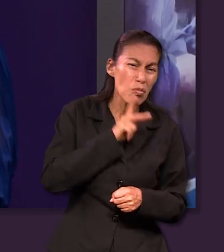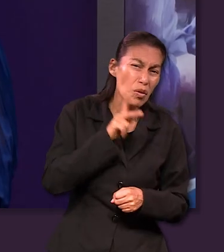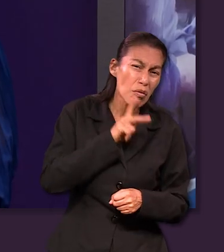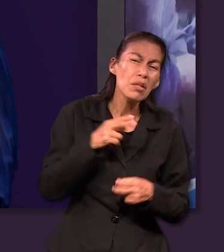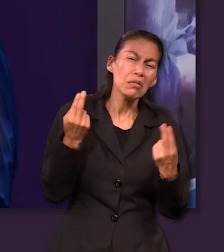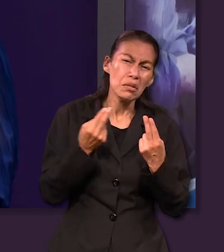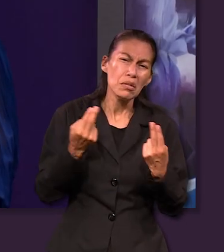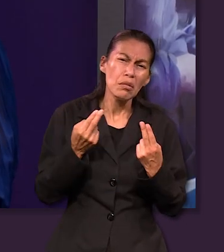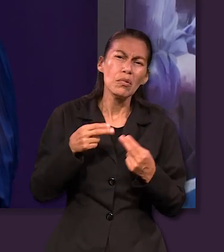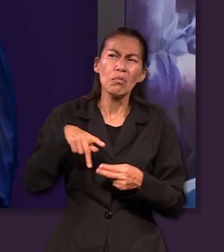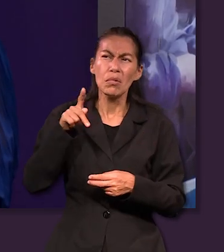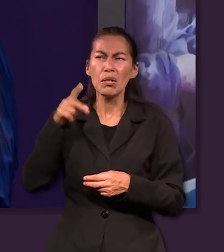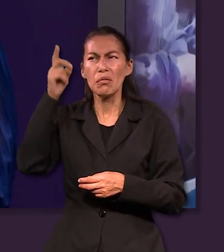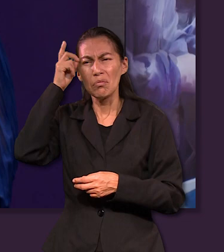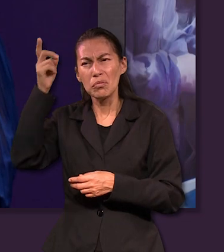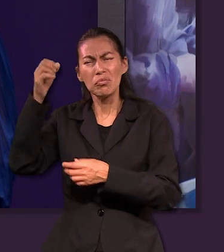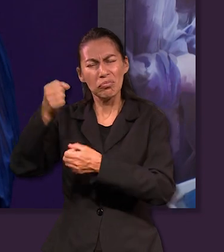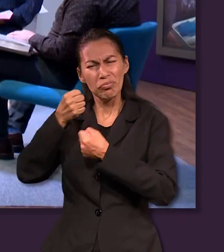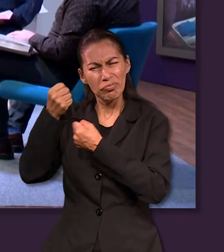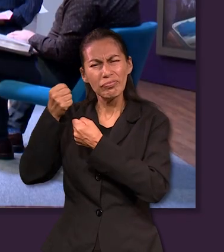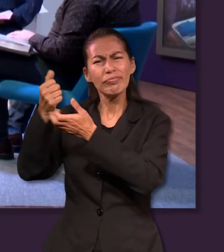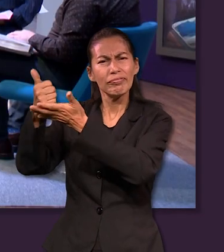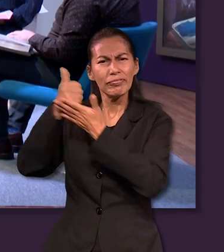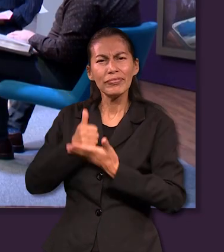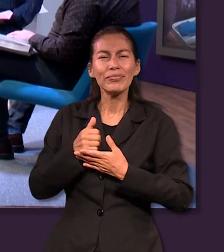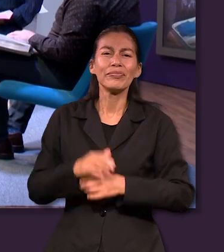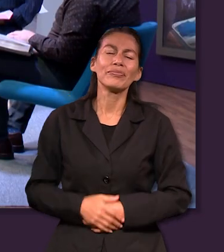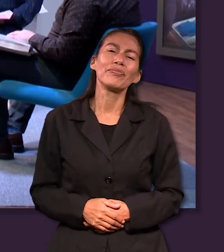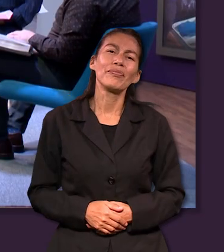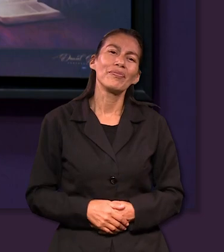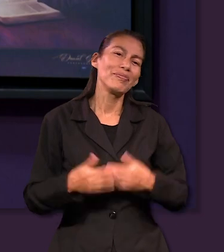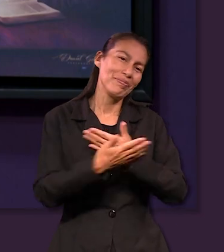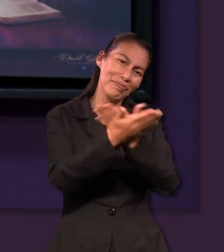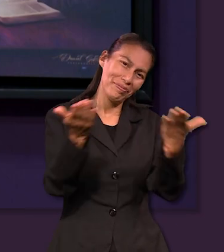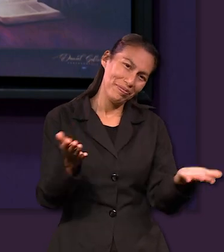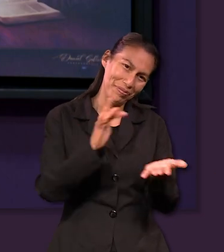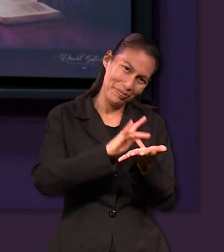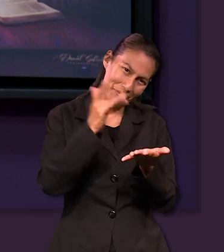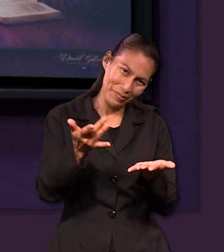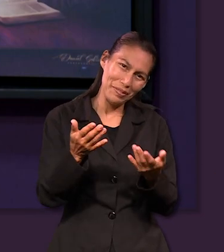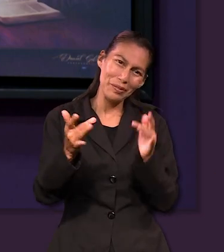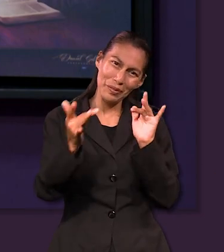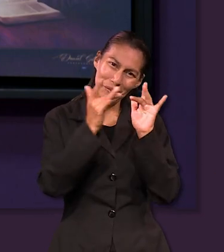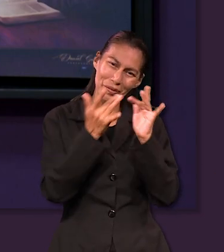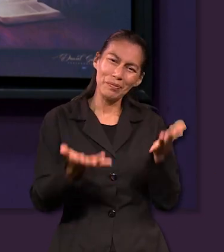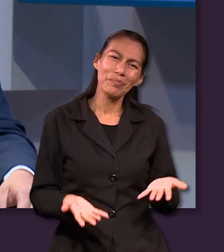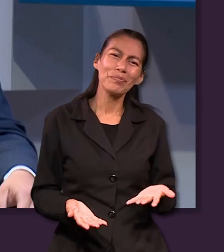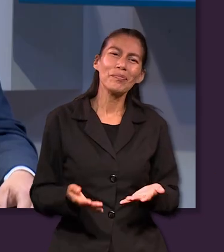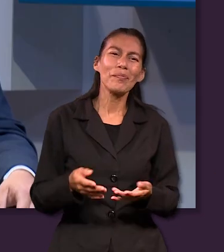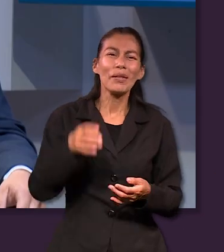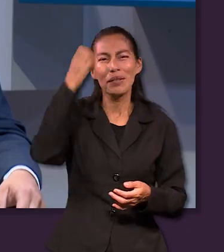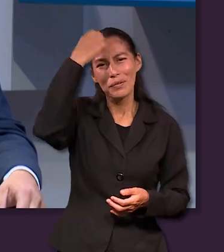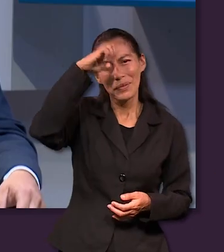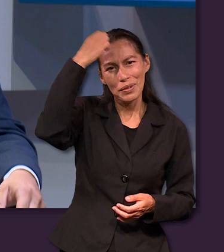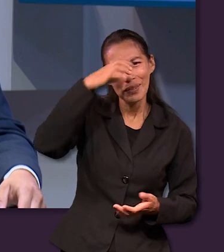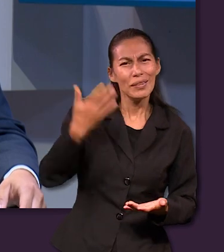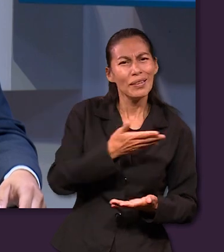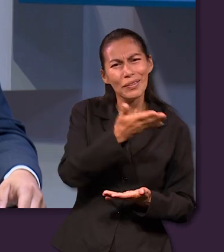sufrimiento y las pruebas son necesarias para poder recibir recompensas muchas gracias amigos por estar aquí con nosotros por compartir